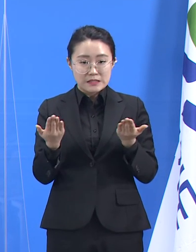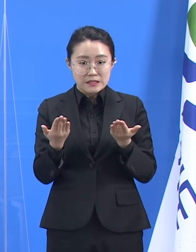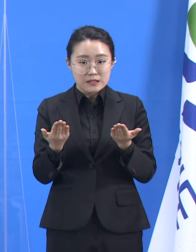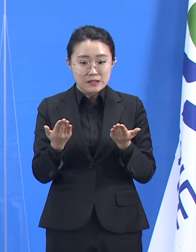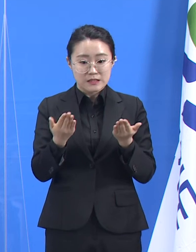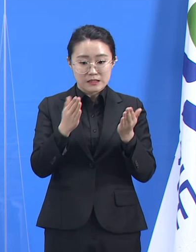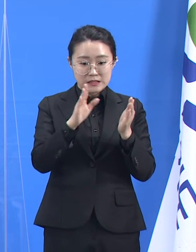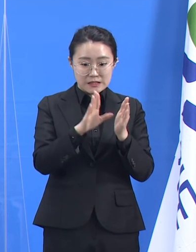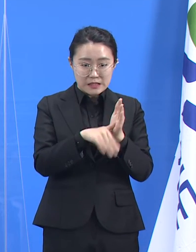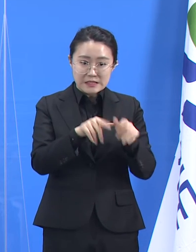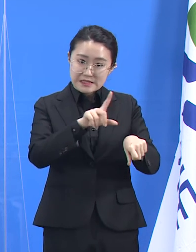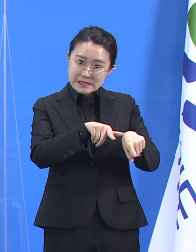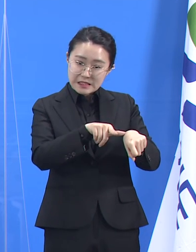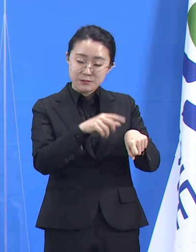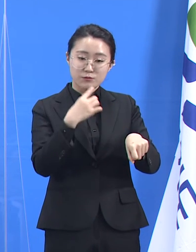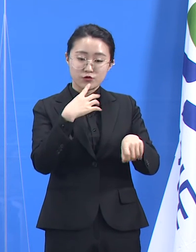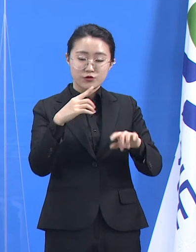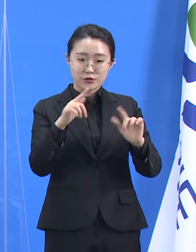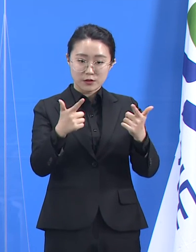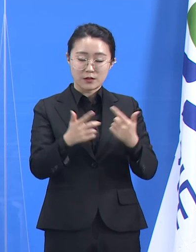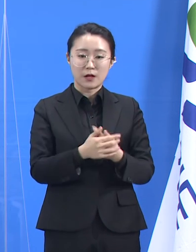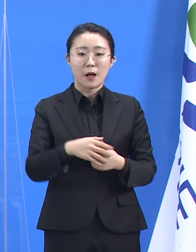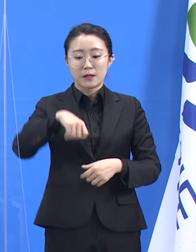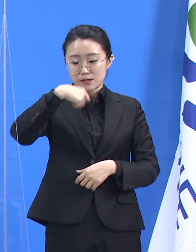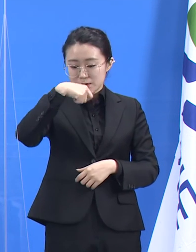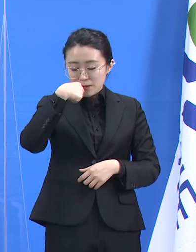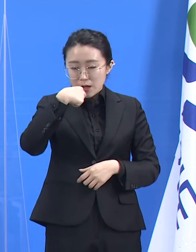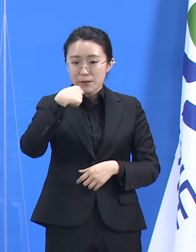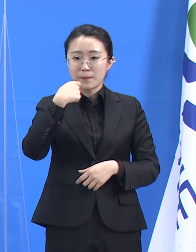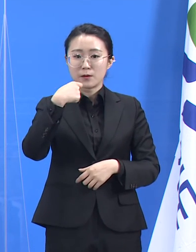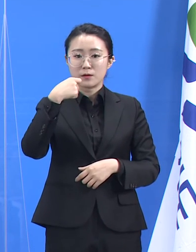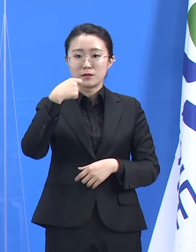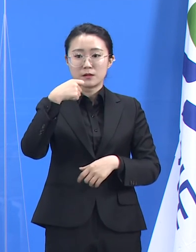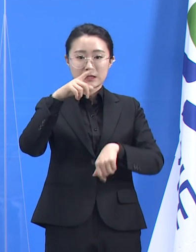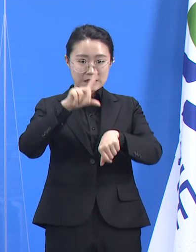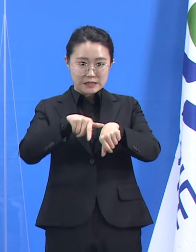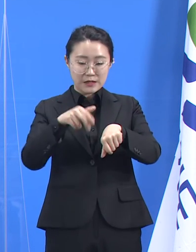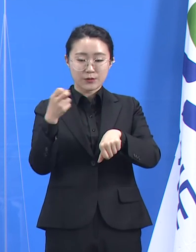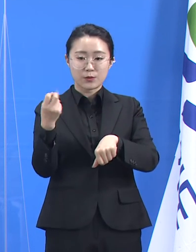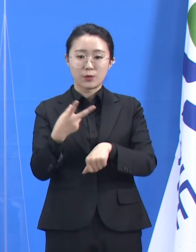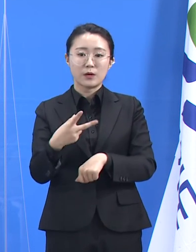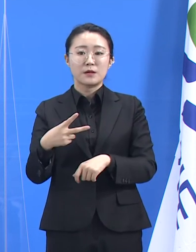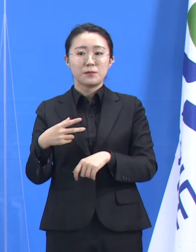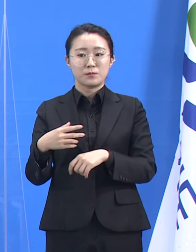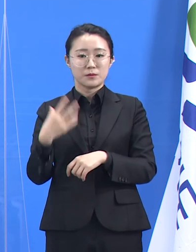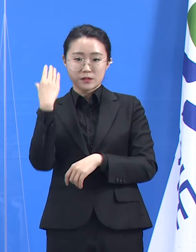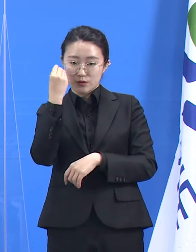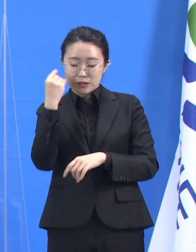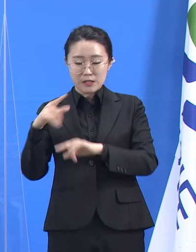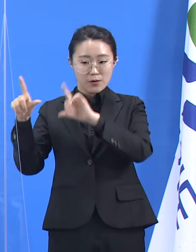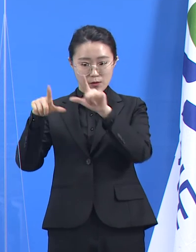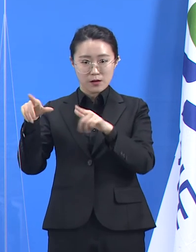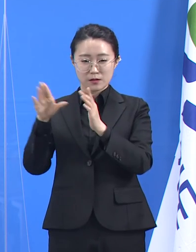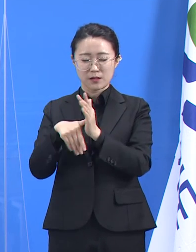식당이나 일과 후의 기숙사 같은 모든 공간들이 종합적으로 개선되어야 합니다.